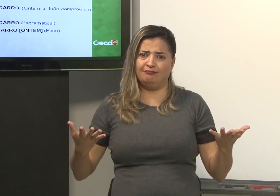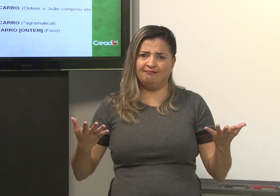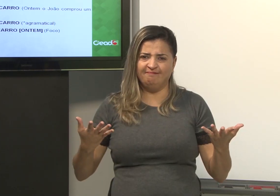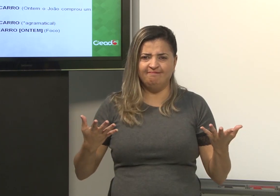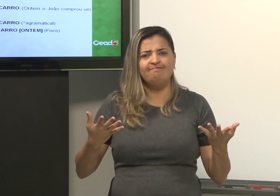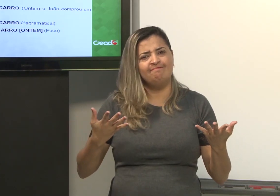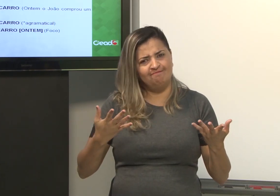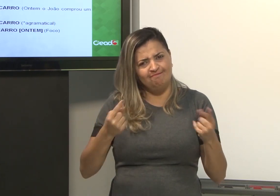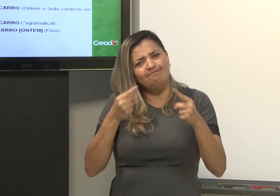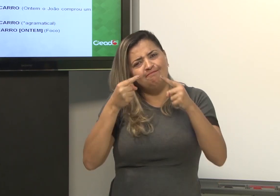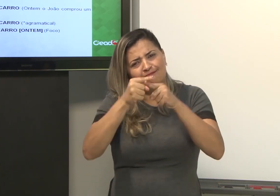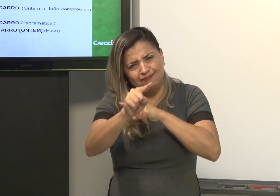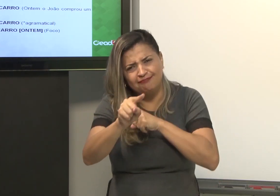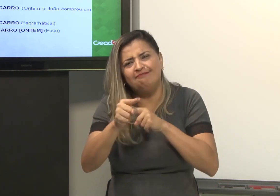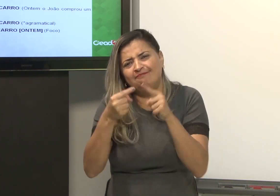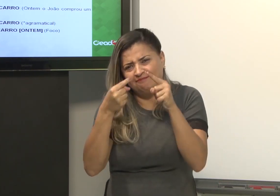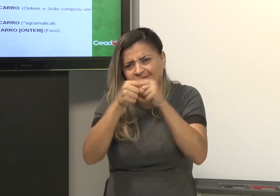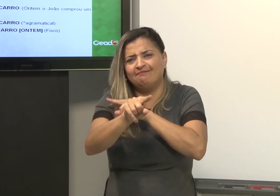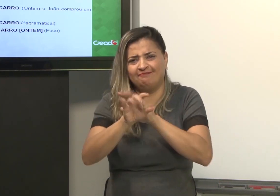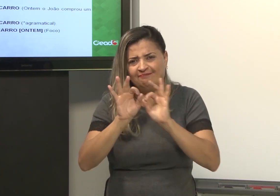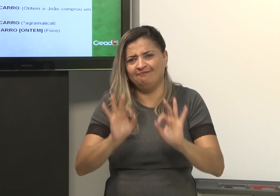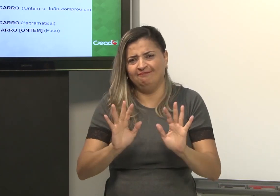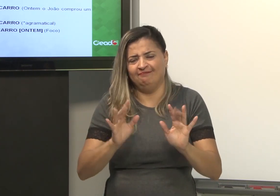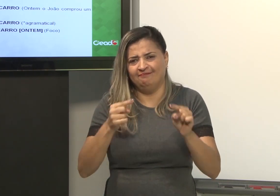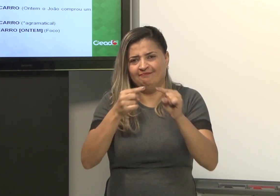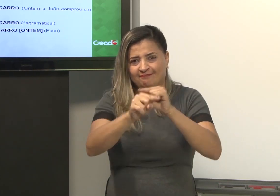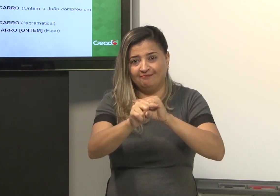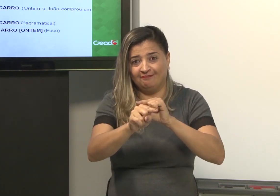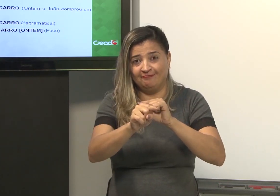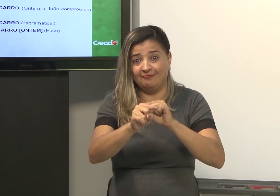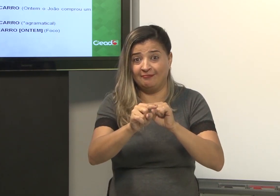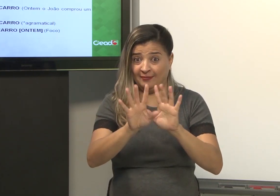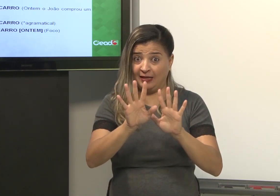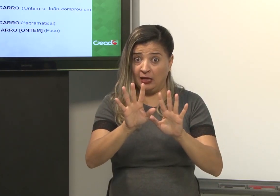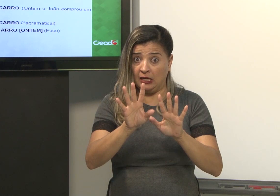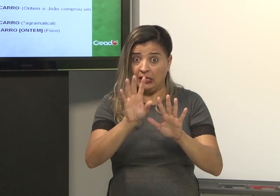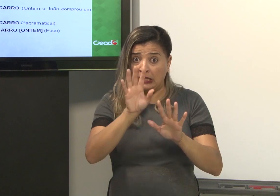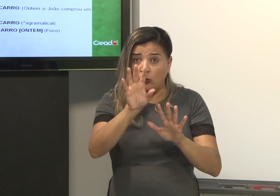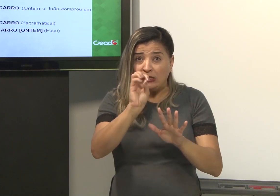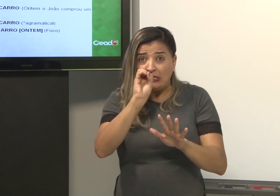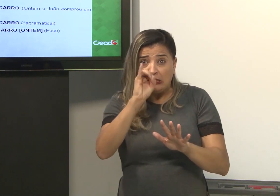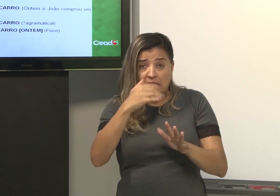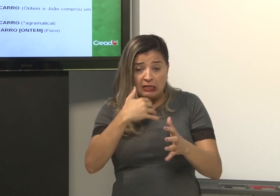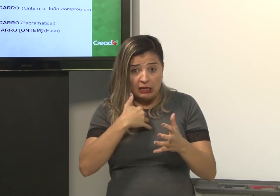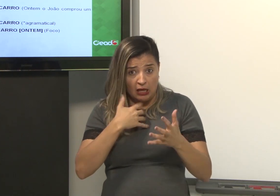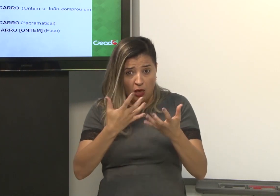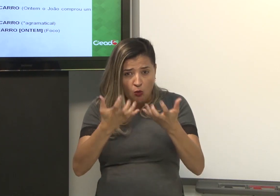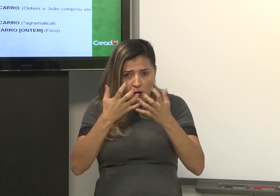Parece meio agramatical. Se eu quero organizar e dar foco,